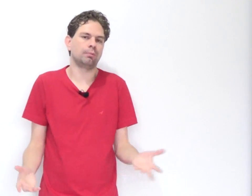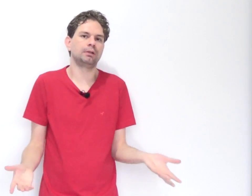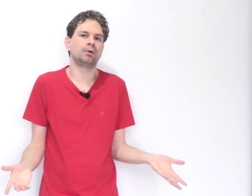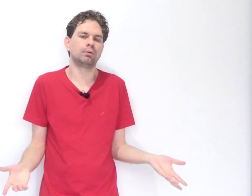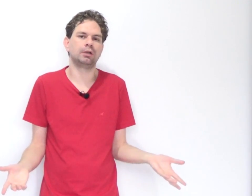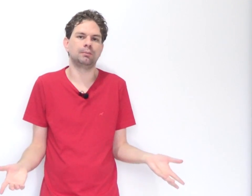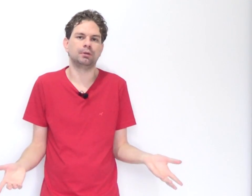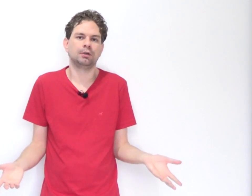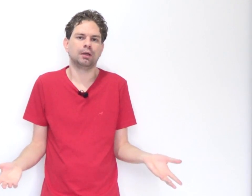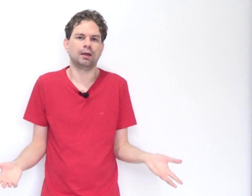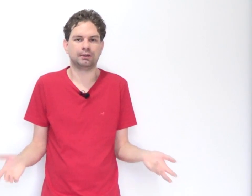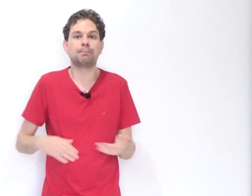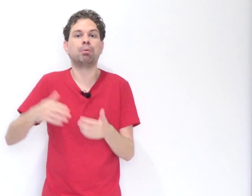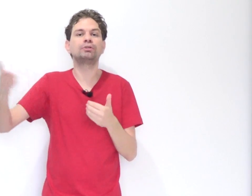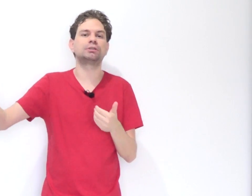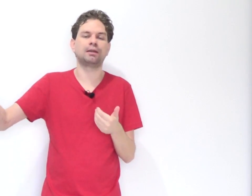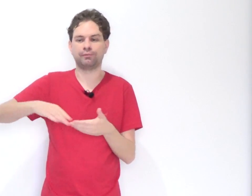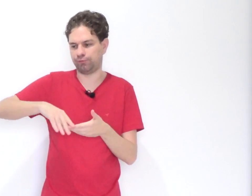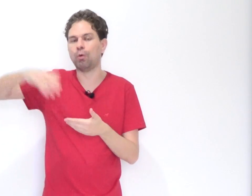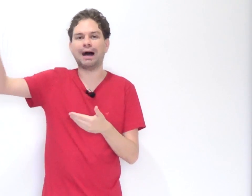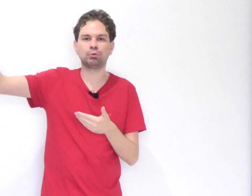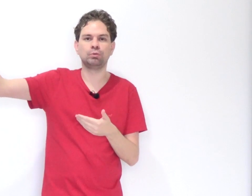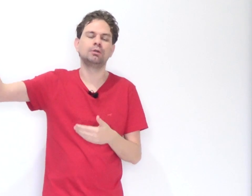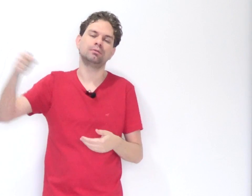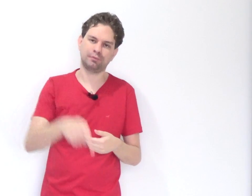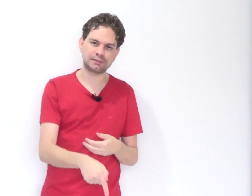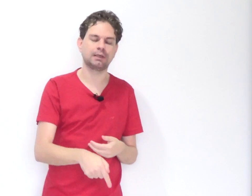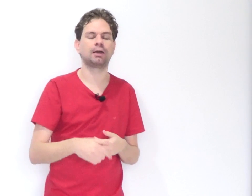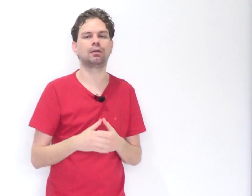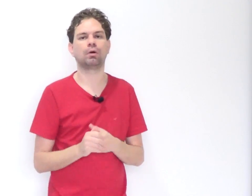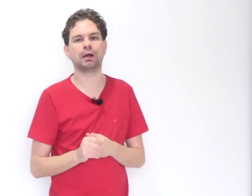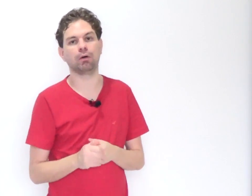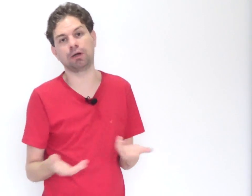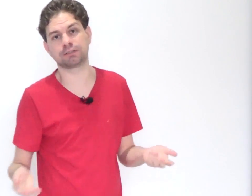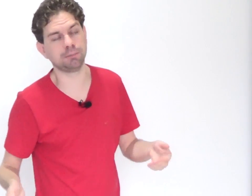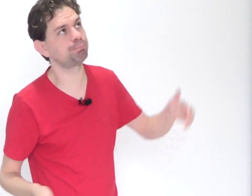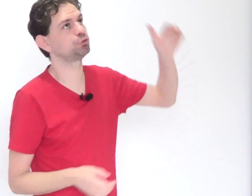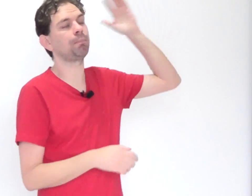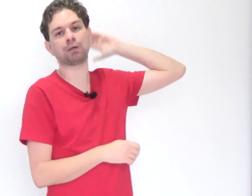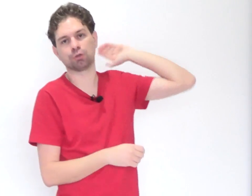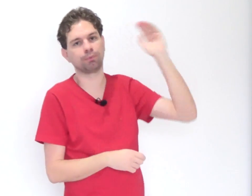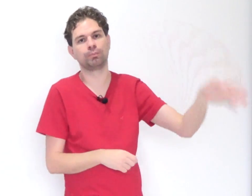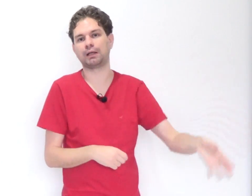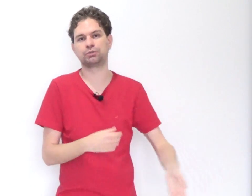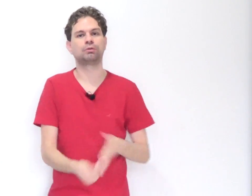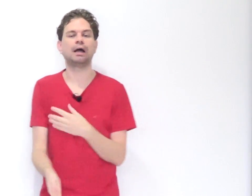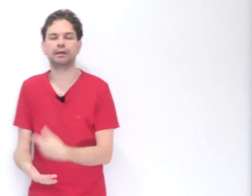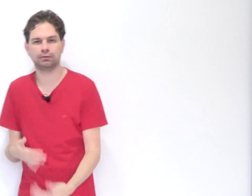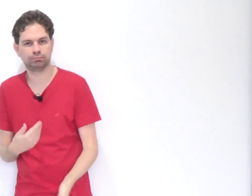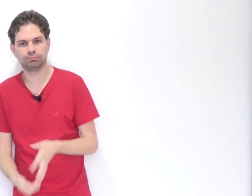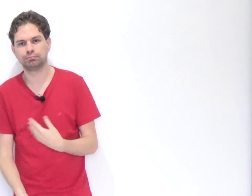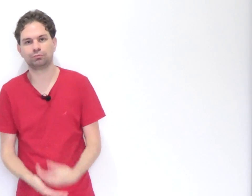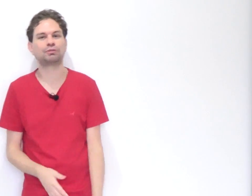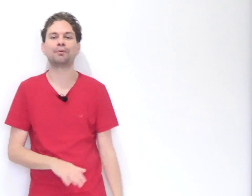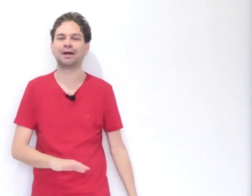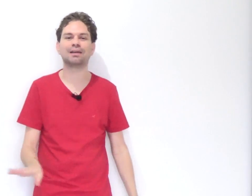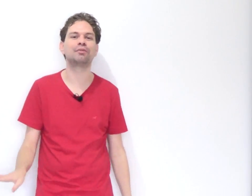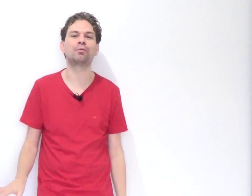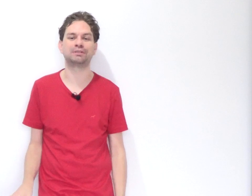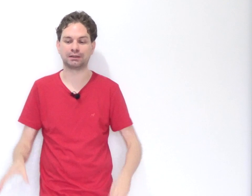cometeu um crime depois de ter voado, vai ser aquele local. Agora, se só passou pelo Brasil, caguei. Não tenho nada a ver com isso. Ele